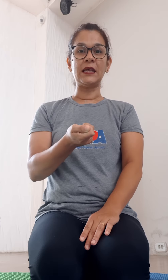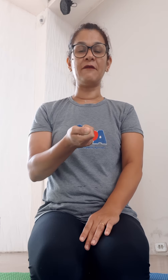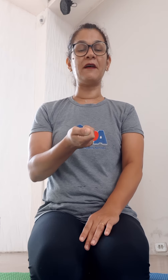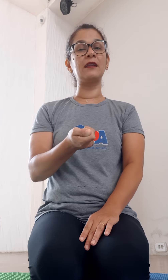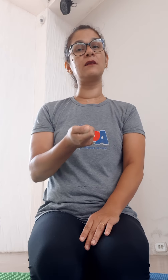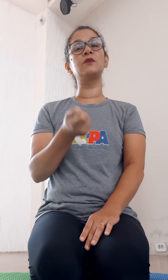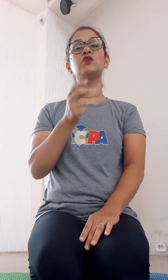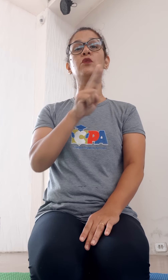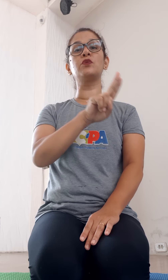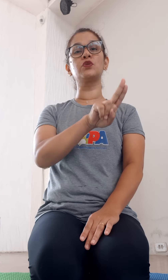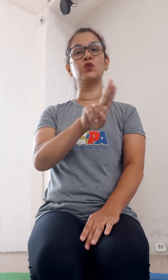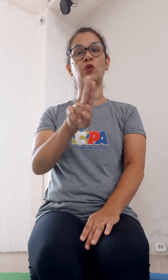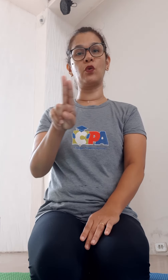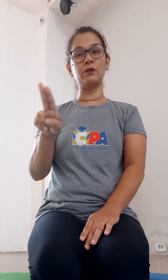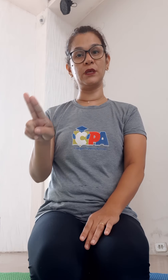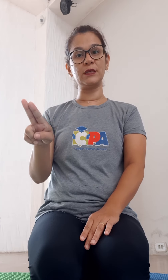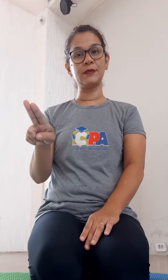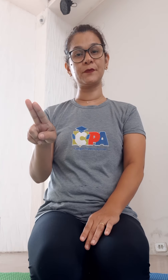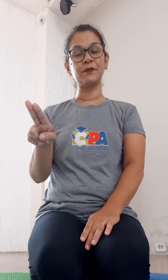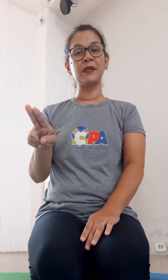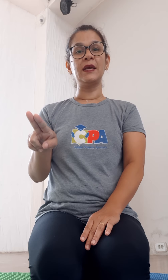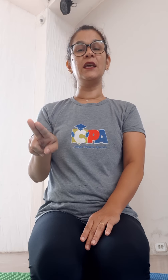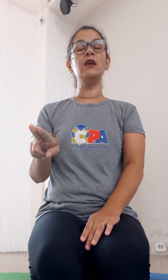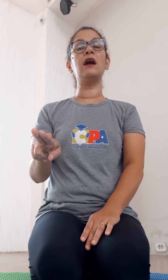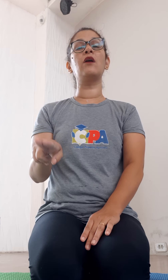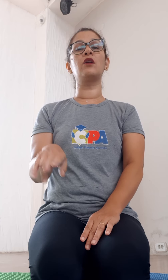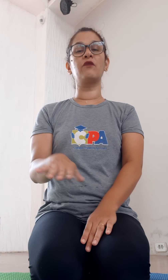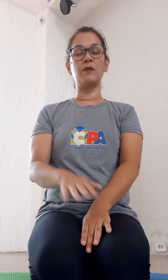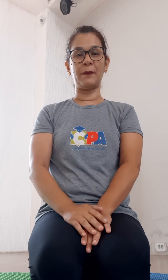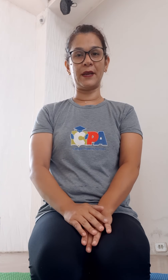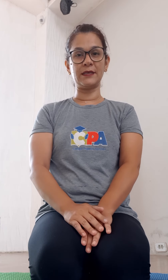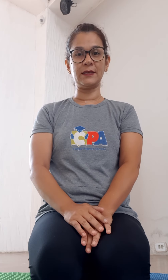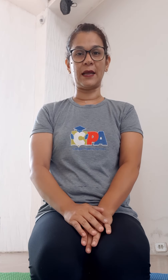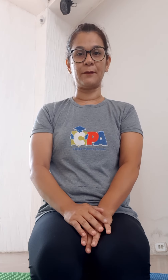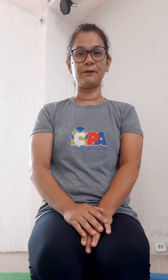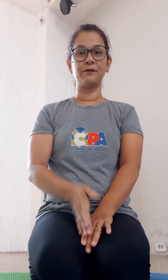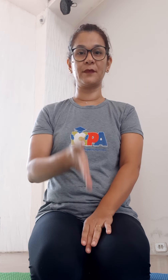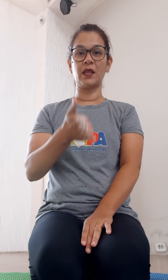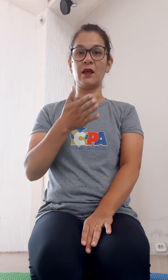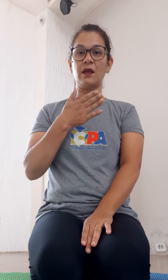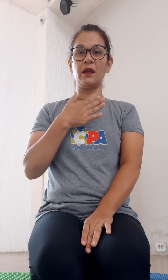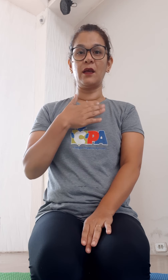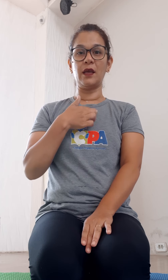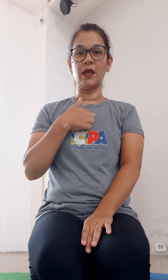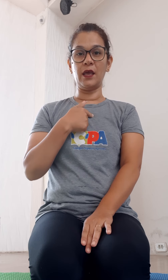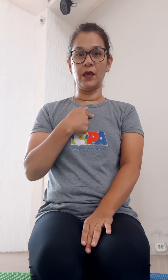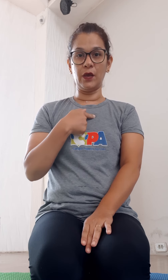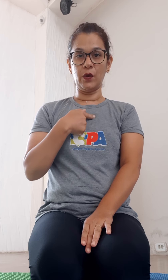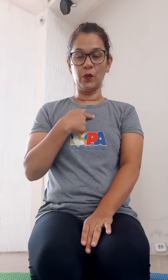né? Falamos sobre os nomes e agora eu vou me apresentar. Eu,